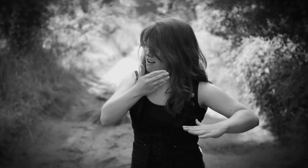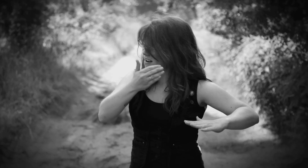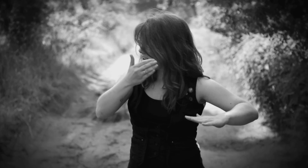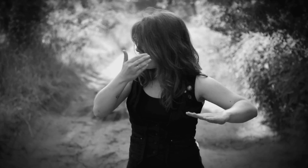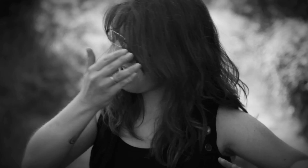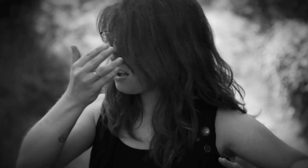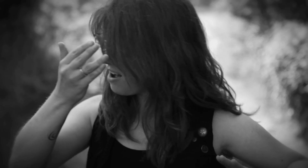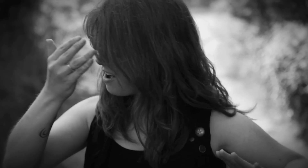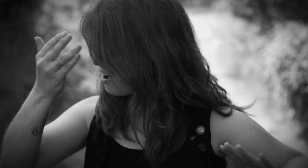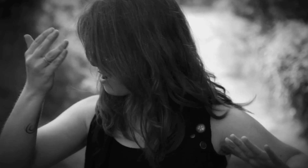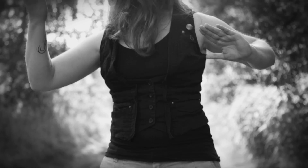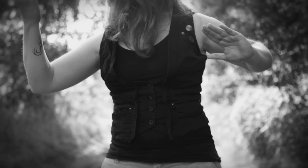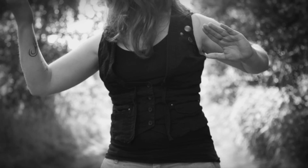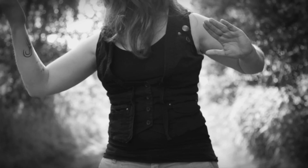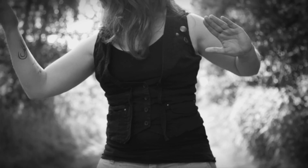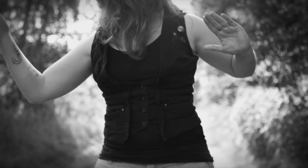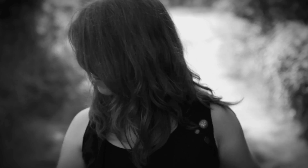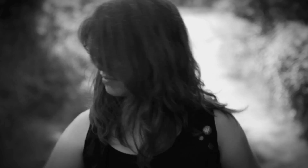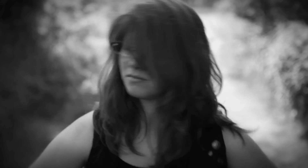klappt wie ein Kartenhaus in sich zusammen